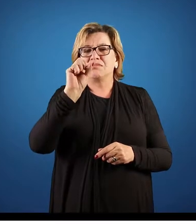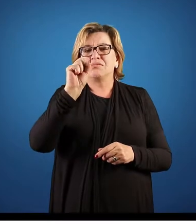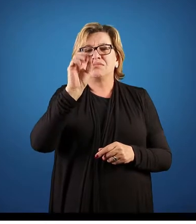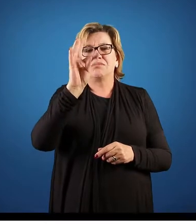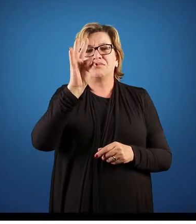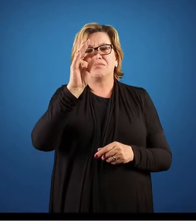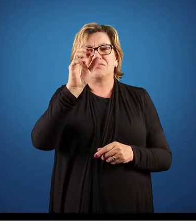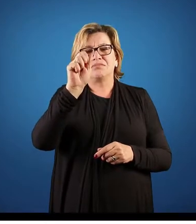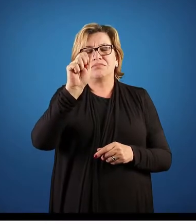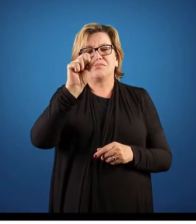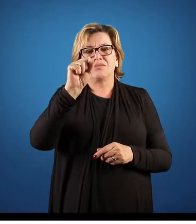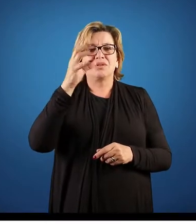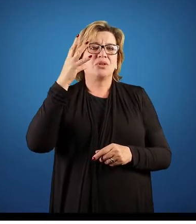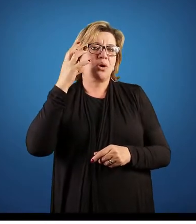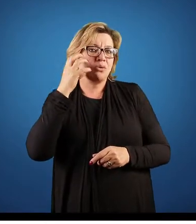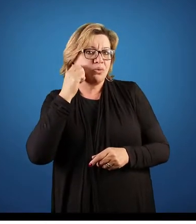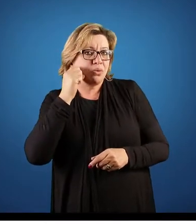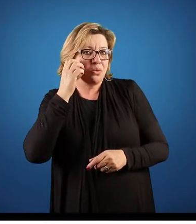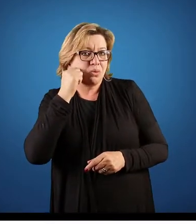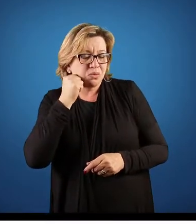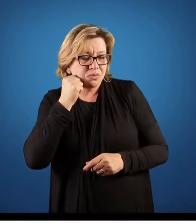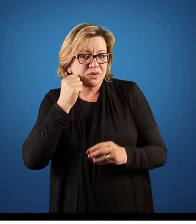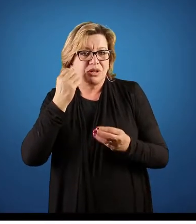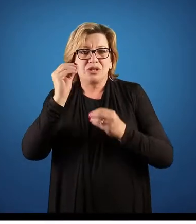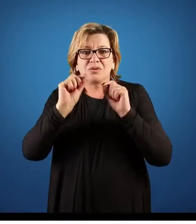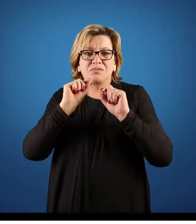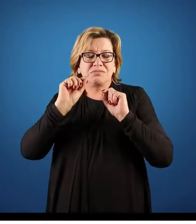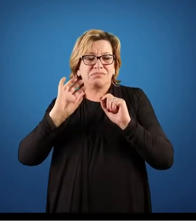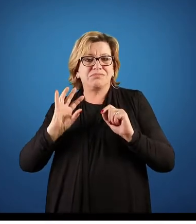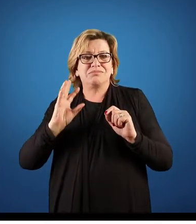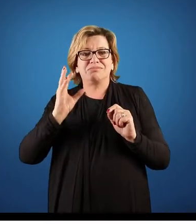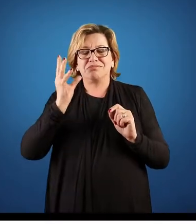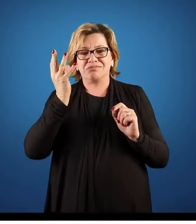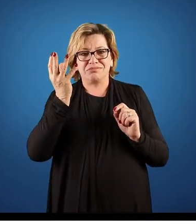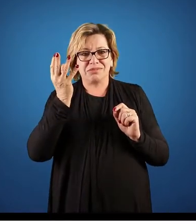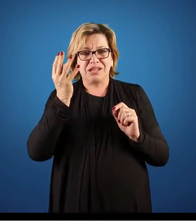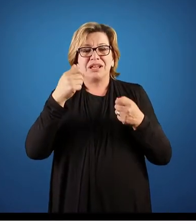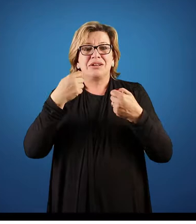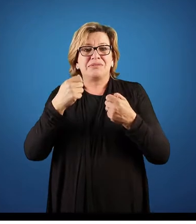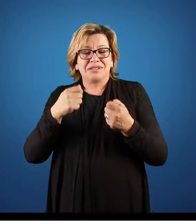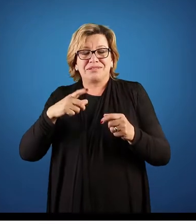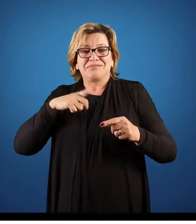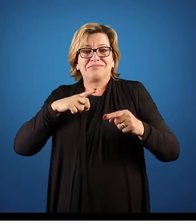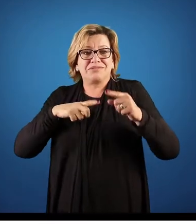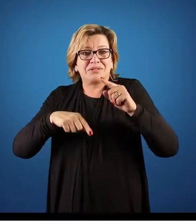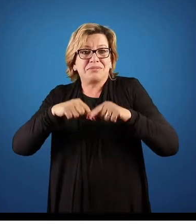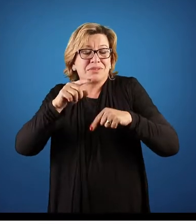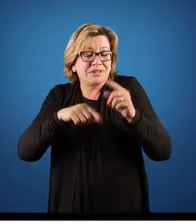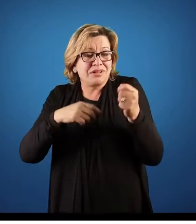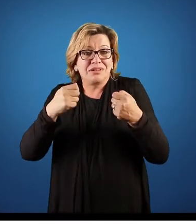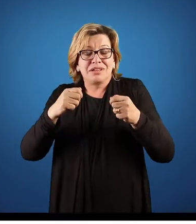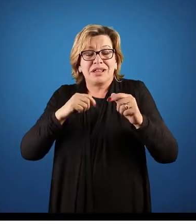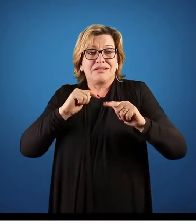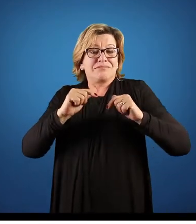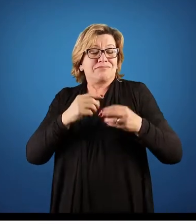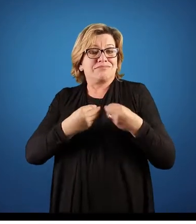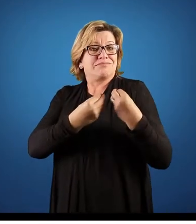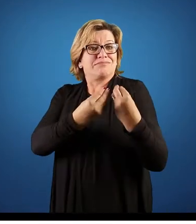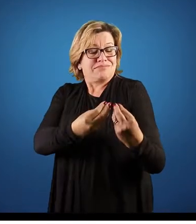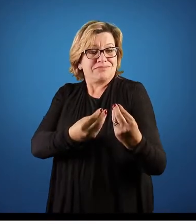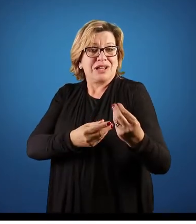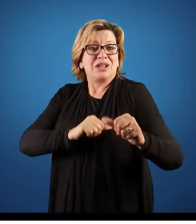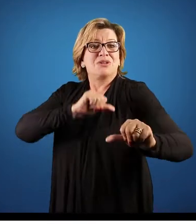Só que ninguém dá dinheiro para ninguém. Então o que acontece? É necessário que eu ofereça um produto, ofereça um serviço para que seja